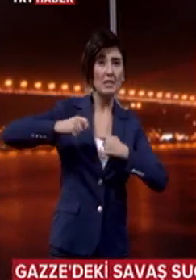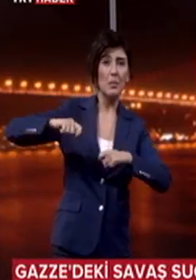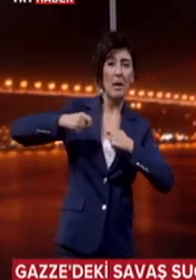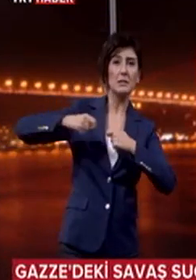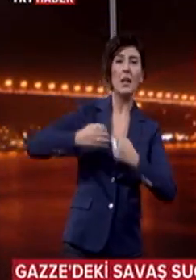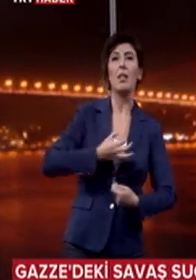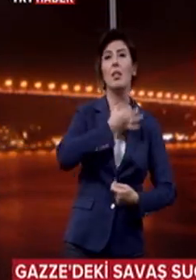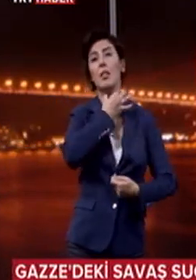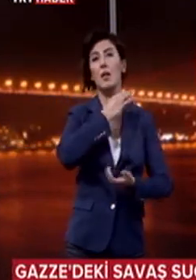istifa etti.